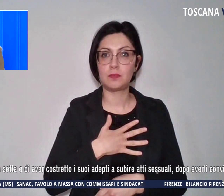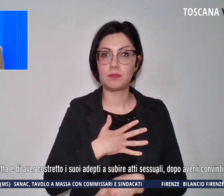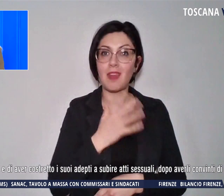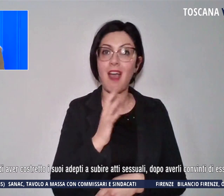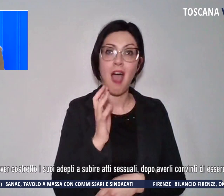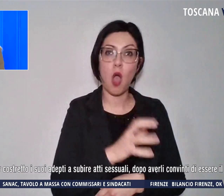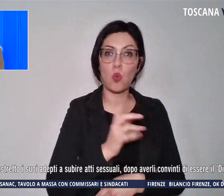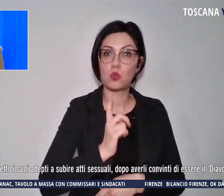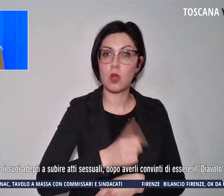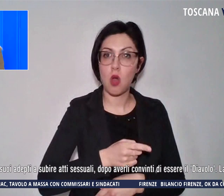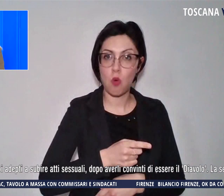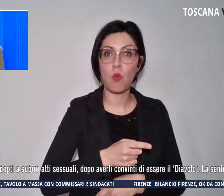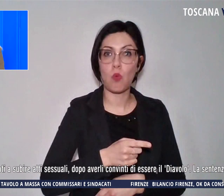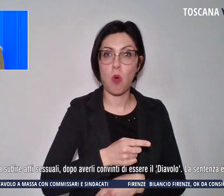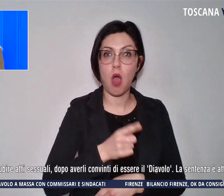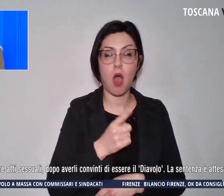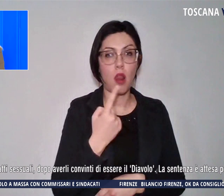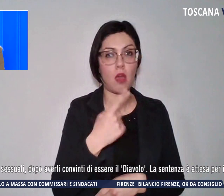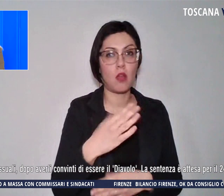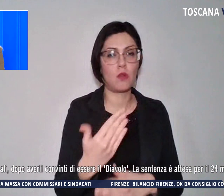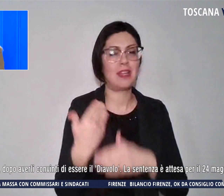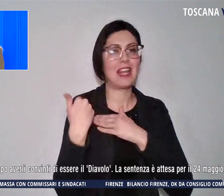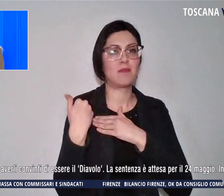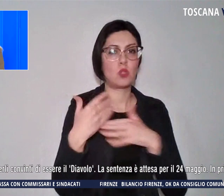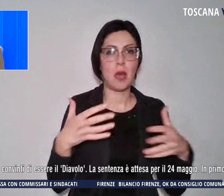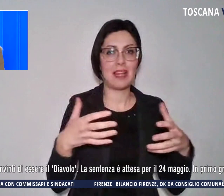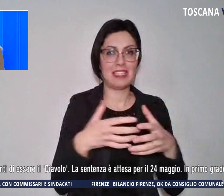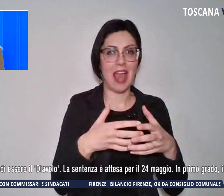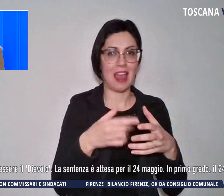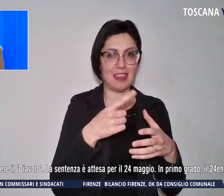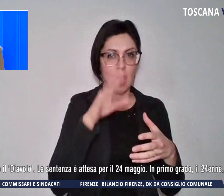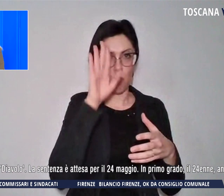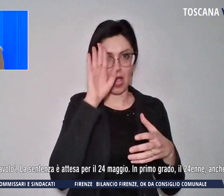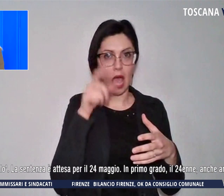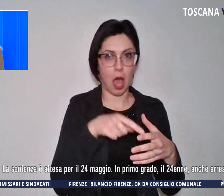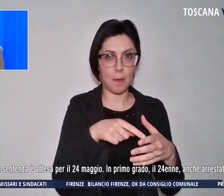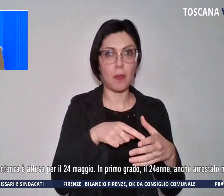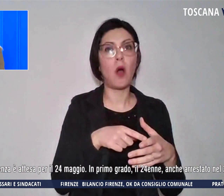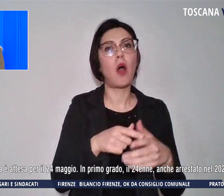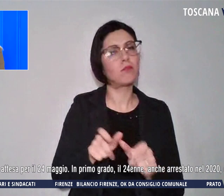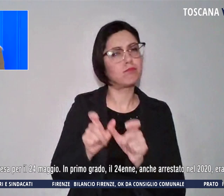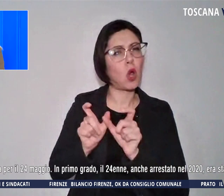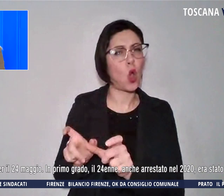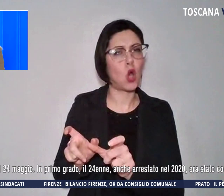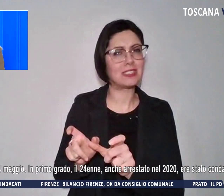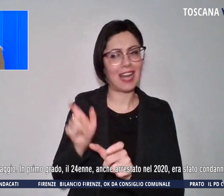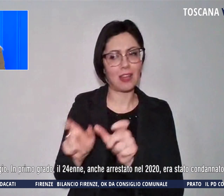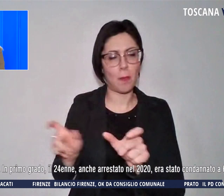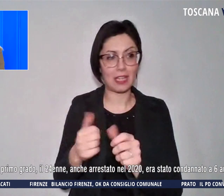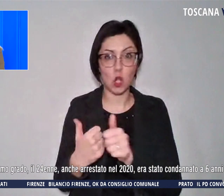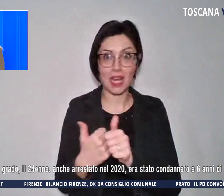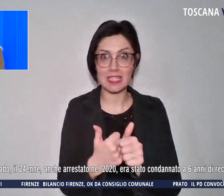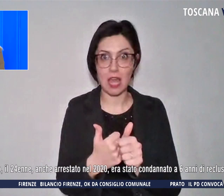essere a capo di una setta e di aver costretto i suoi adepti a subire atti